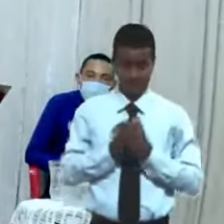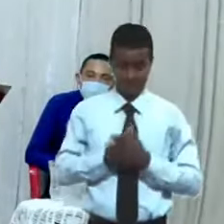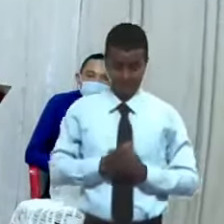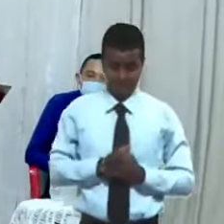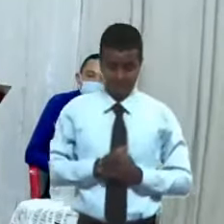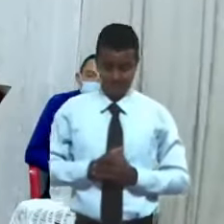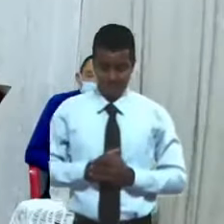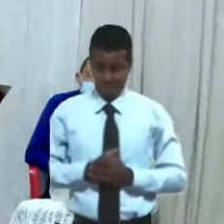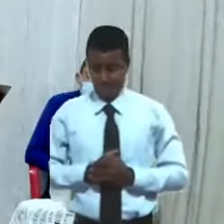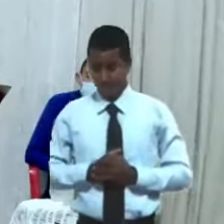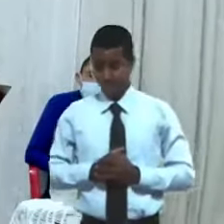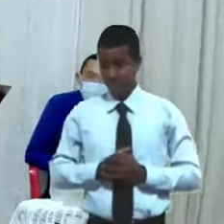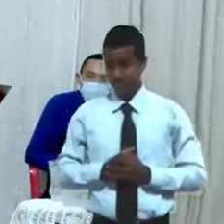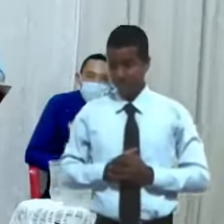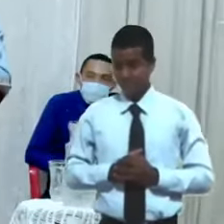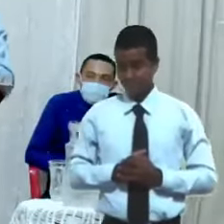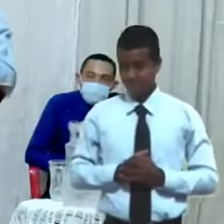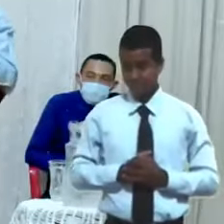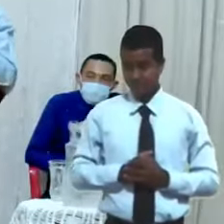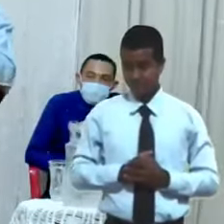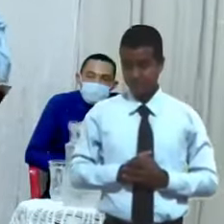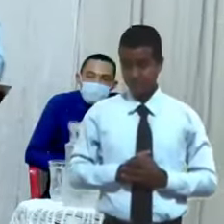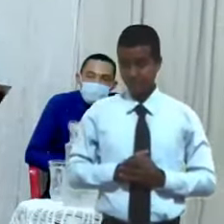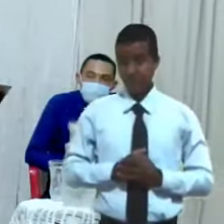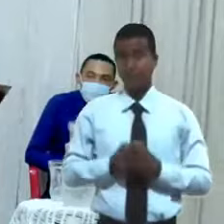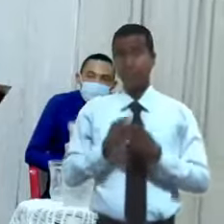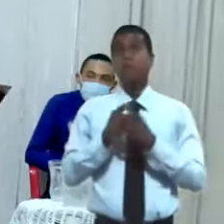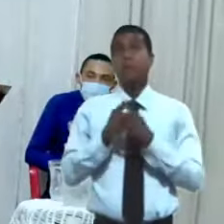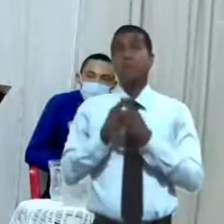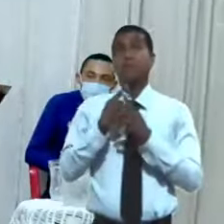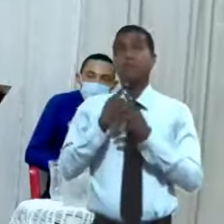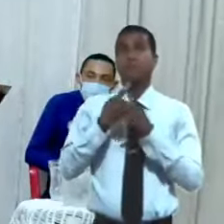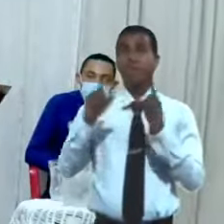porque nosotros tiende a olvidárselo la grandeza de Dios